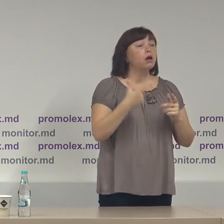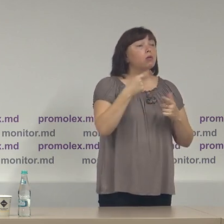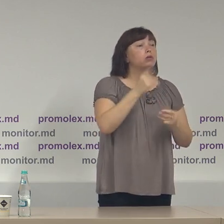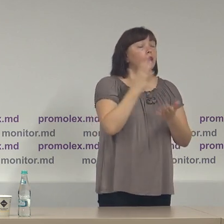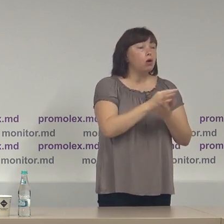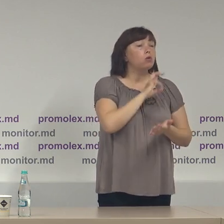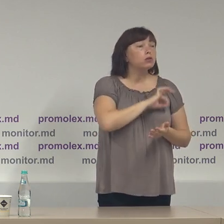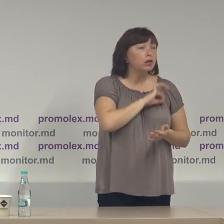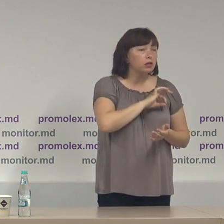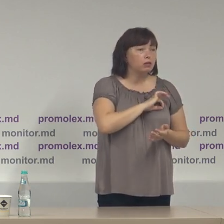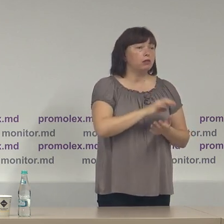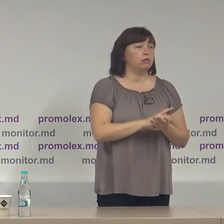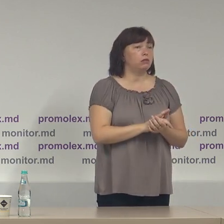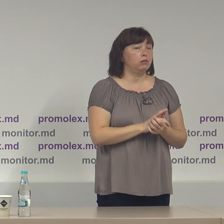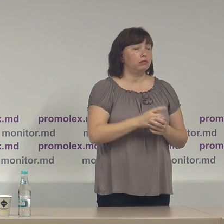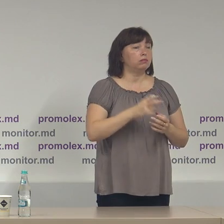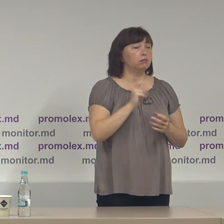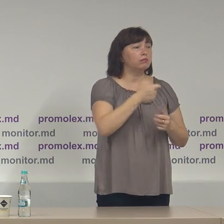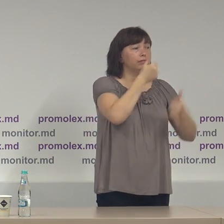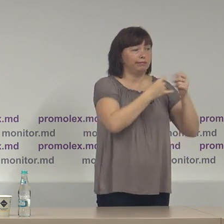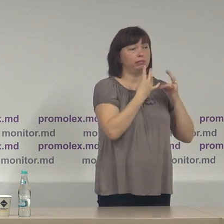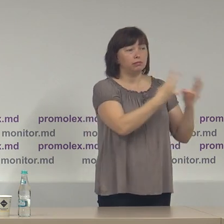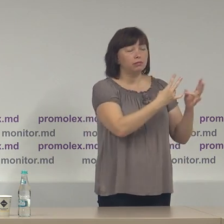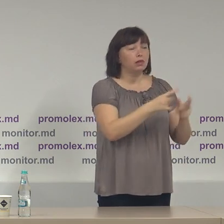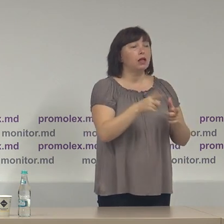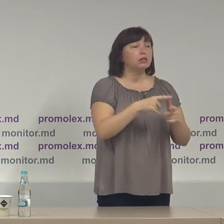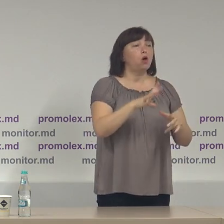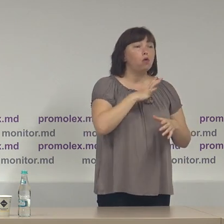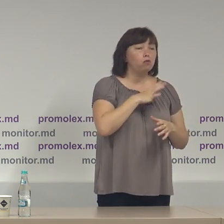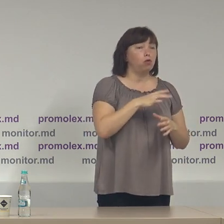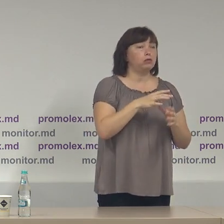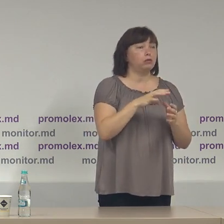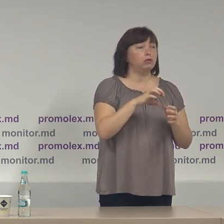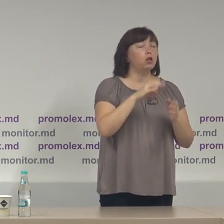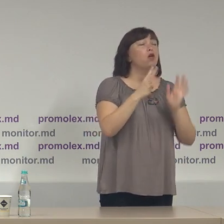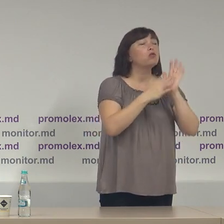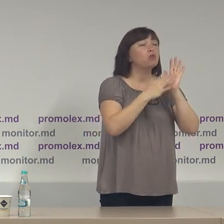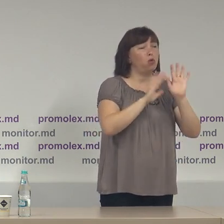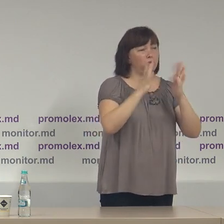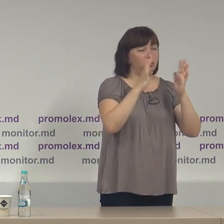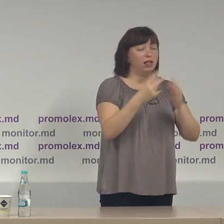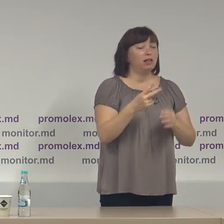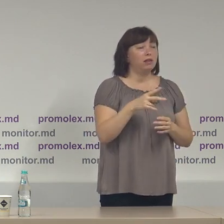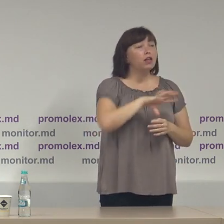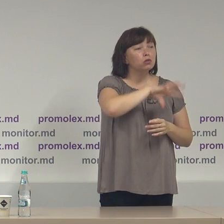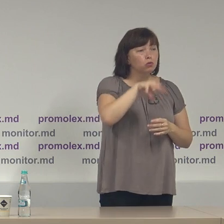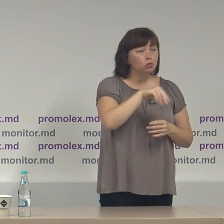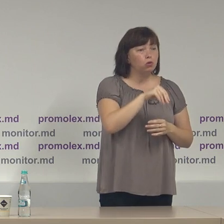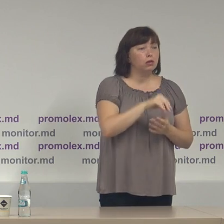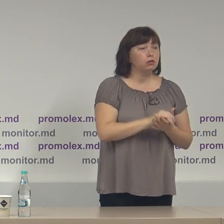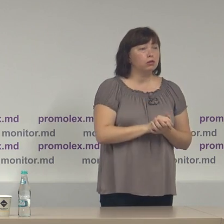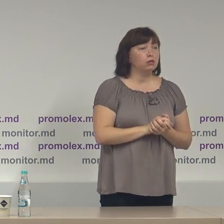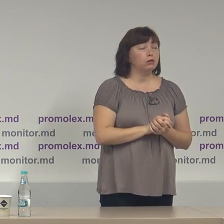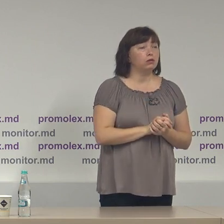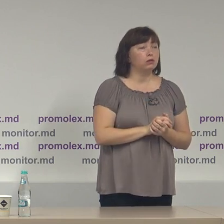utilizat discursul instigator la ură pretendenții au fost atestate doar două situații în ambele autor